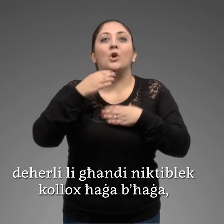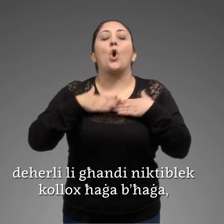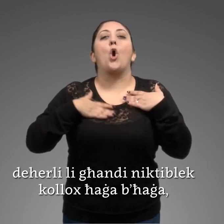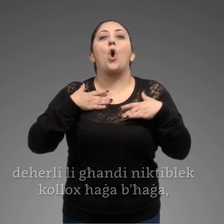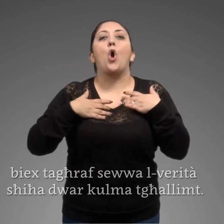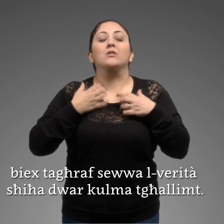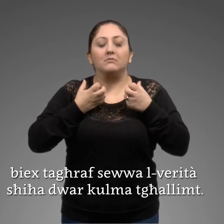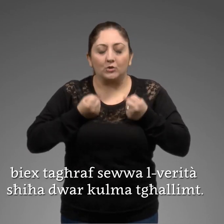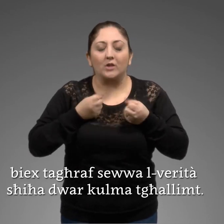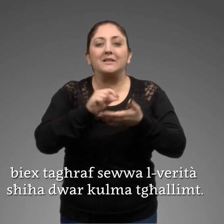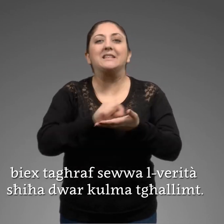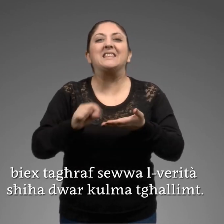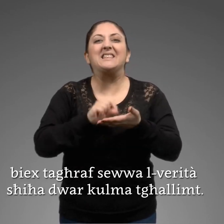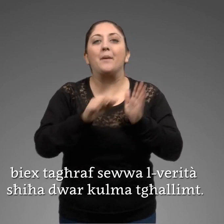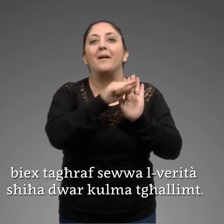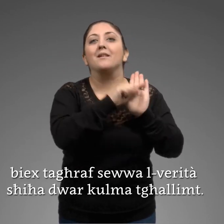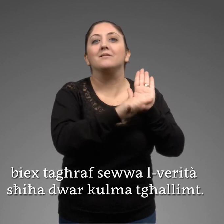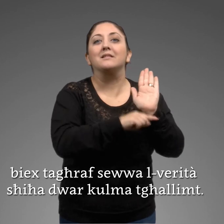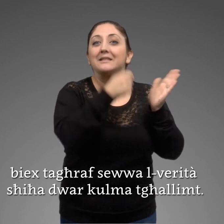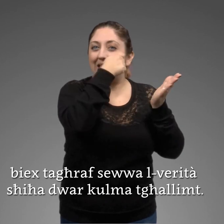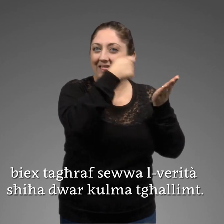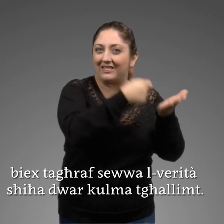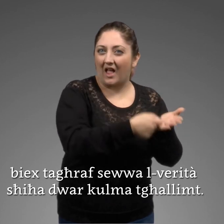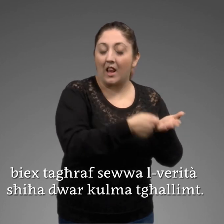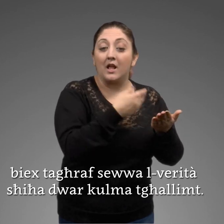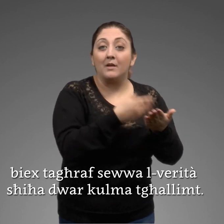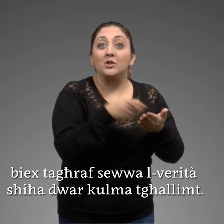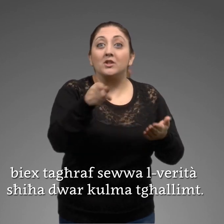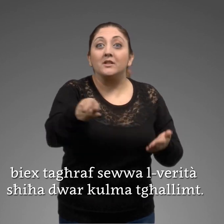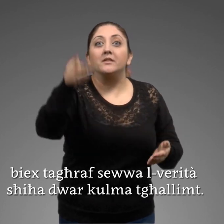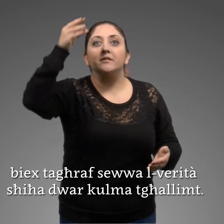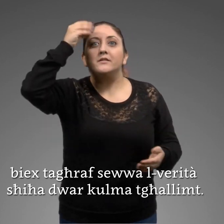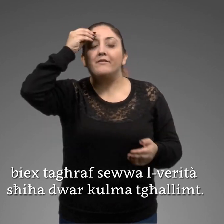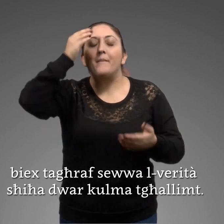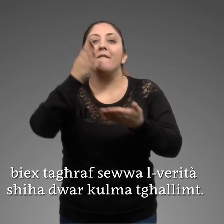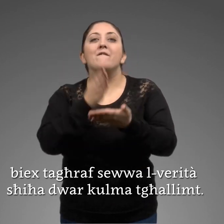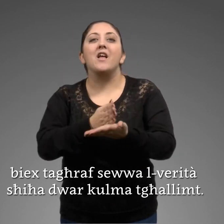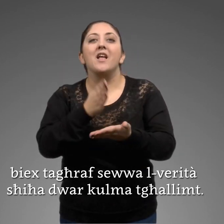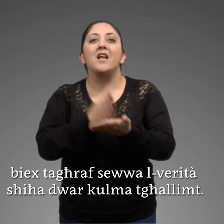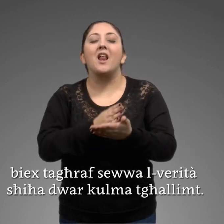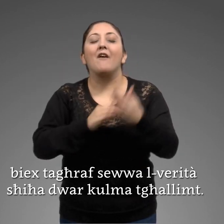ħħħħ bix ta'graf sewa il-veritas hijħa dwar kul maġ tal-limt